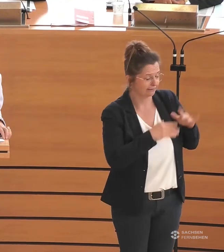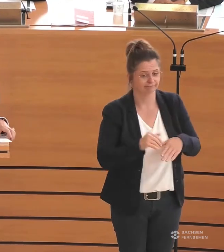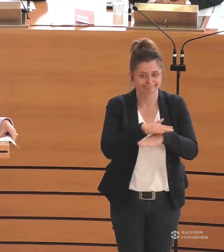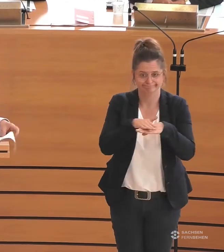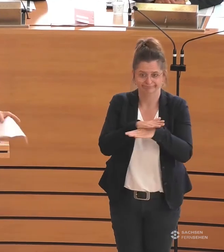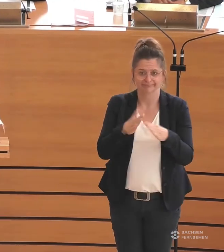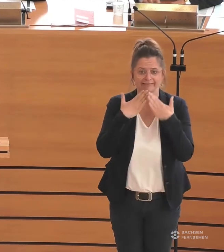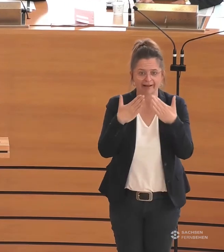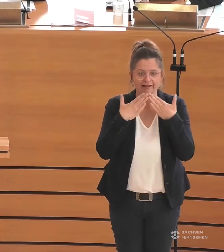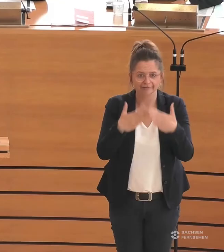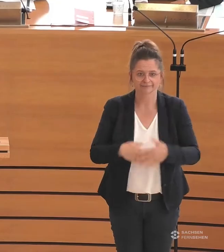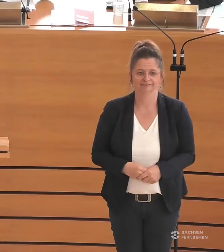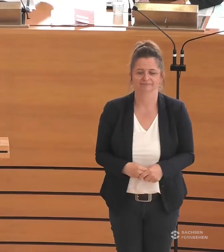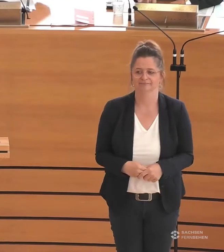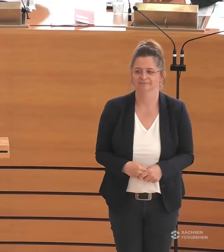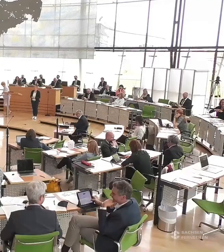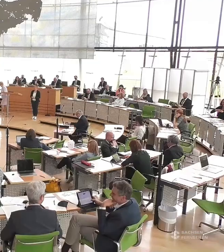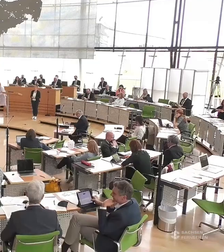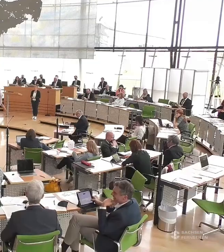Ja, gut. Dankeschön. Bitteschön.